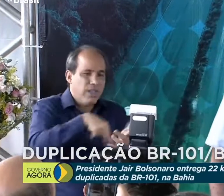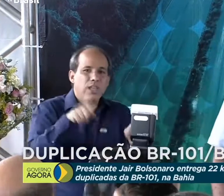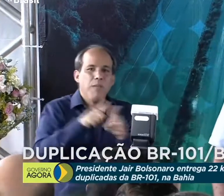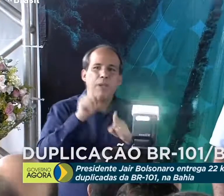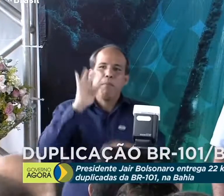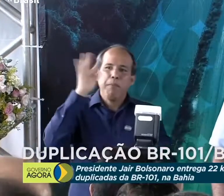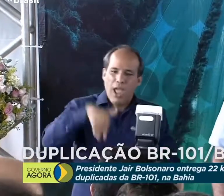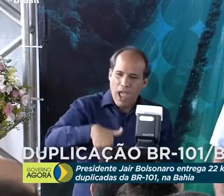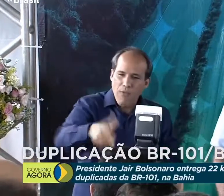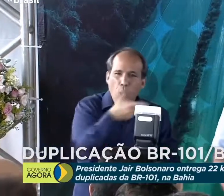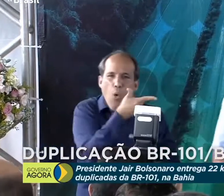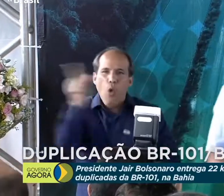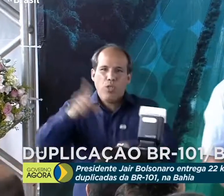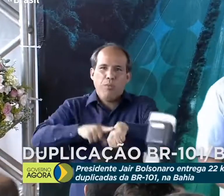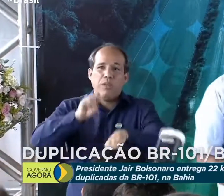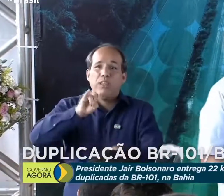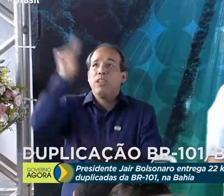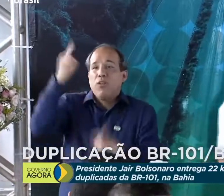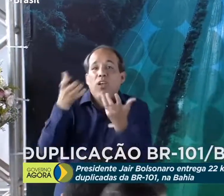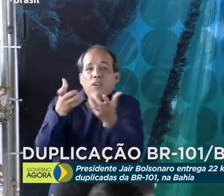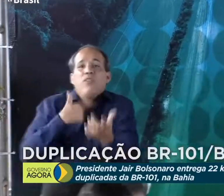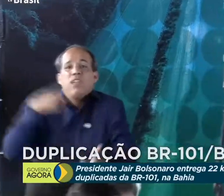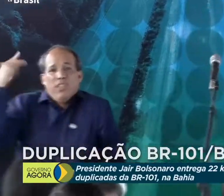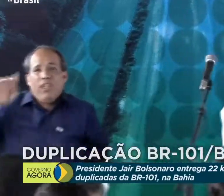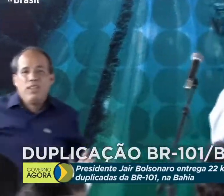outro momento se Deus quiser.